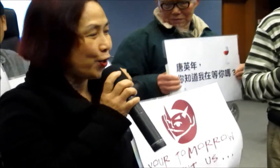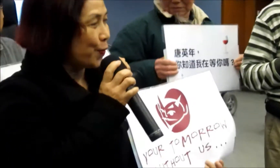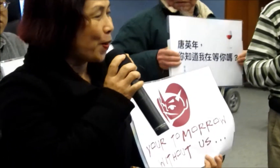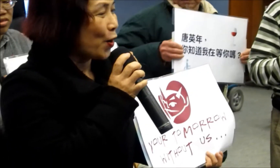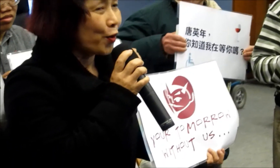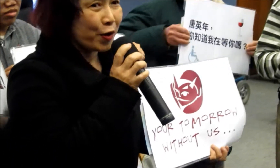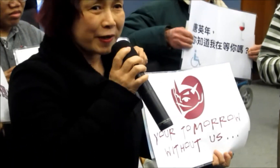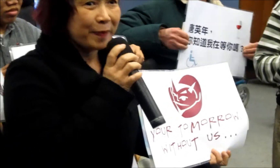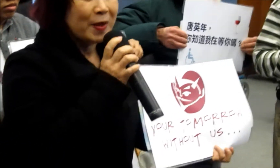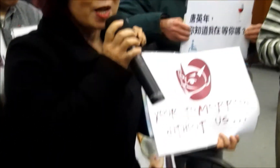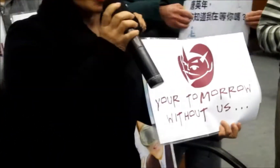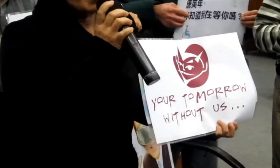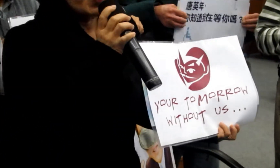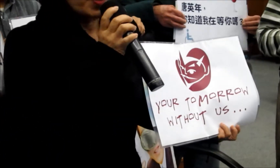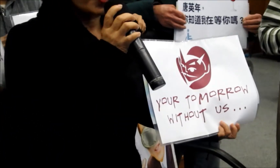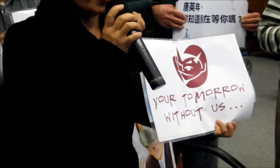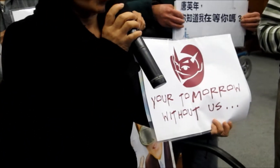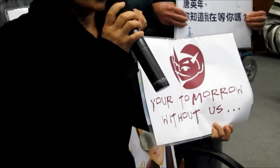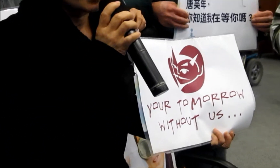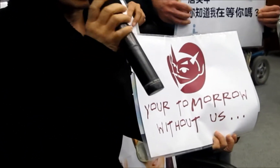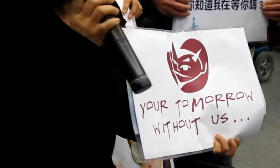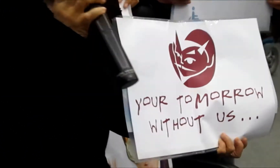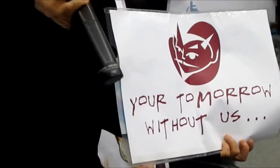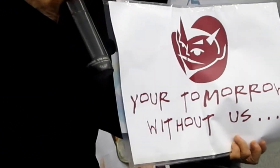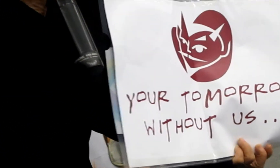are tomorrow所以呢